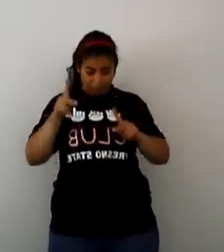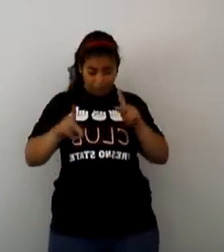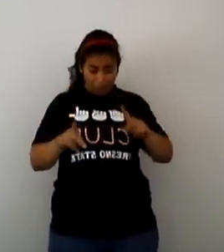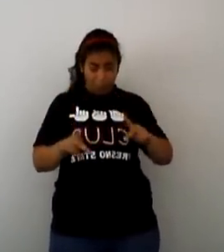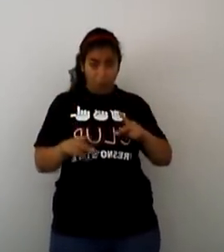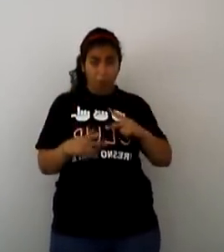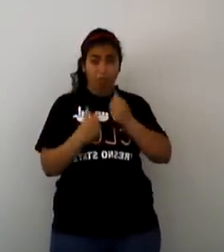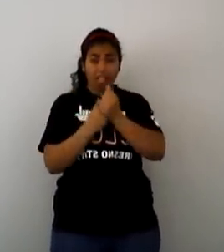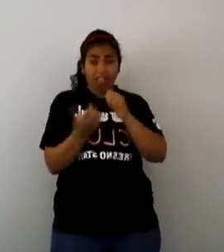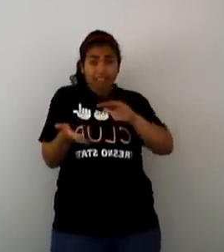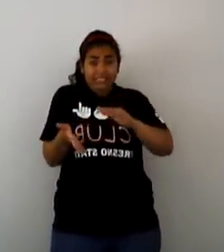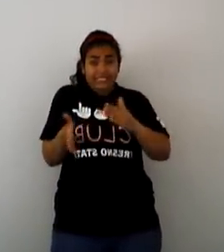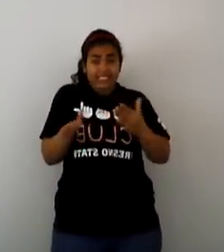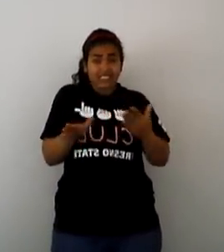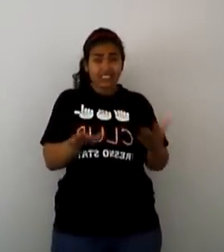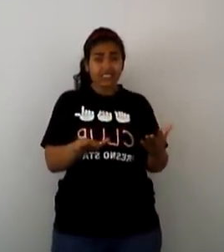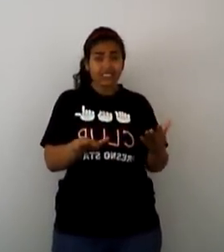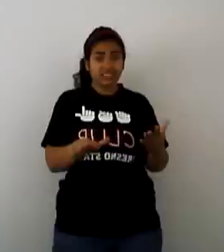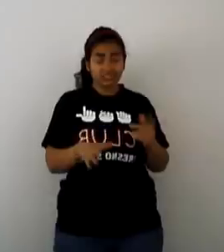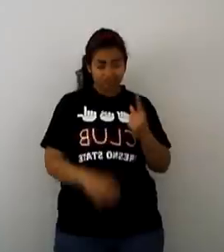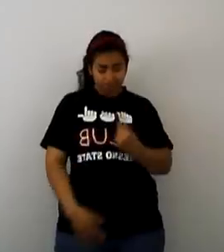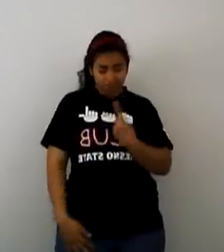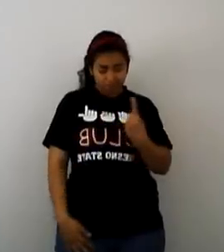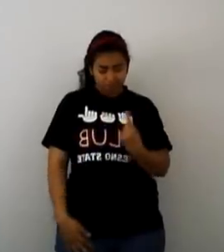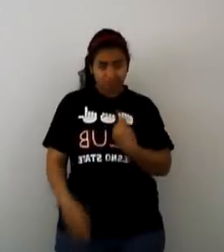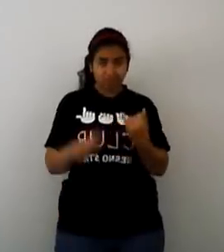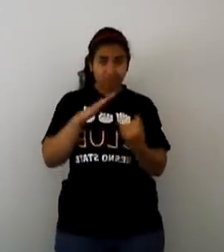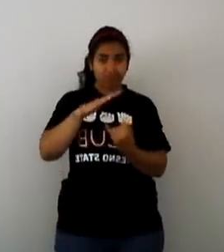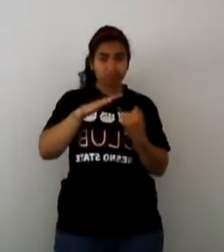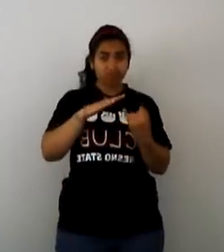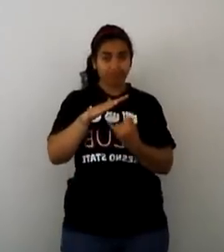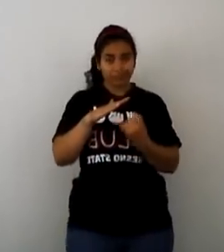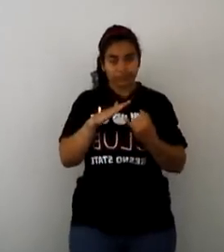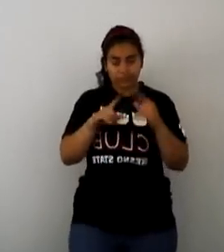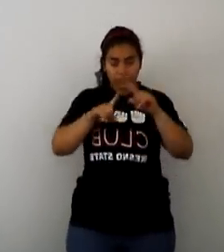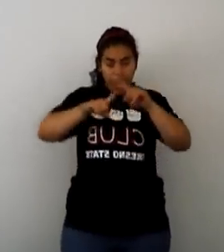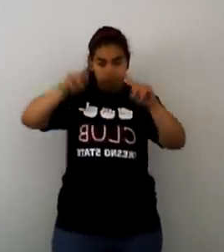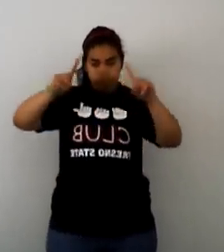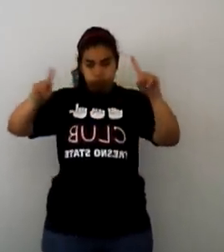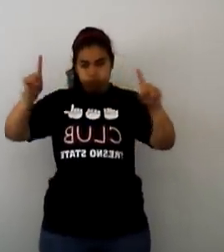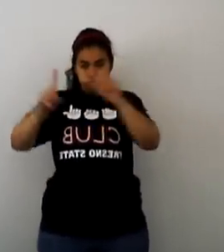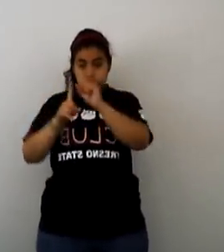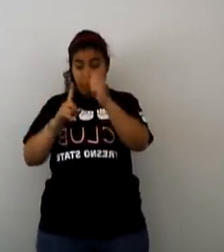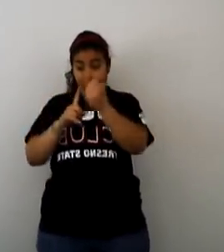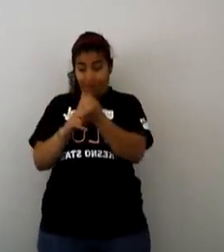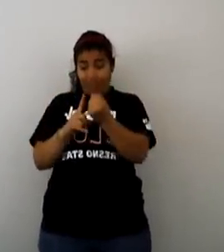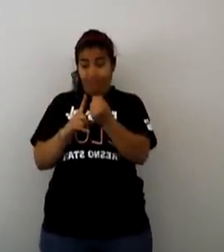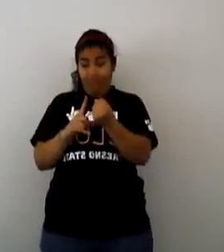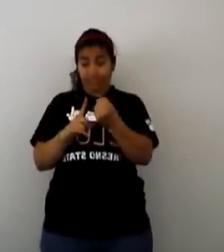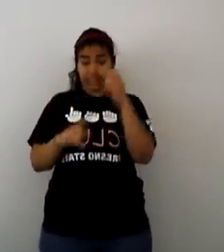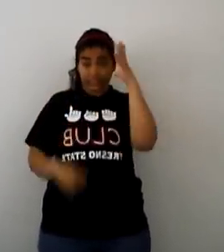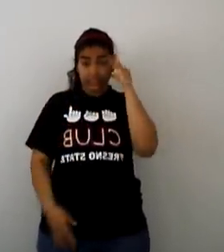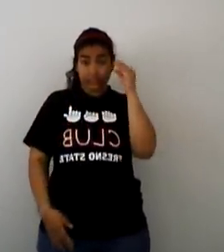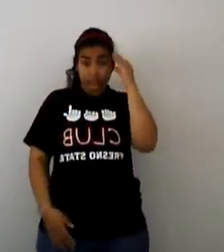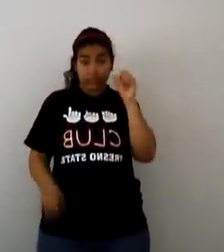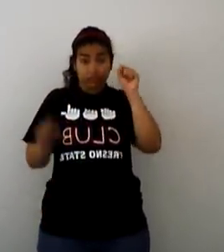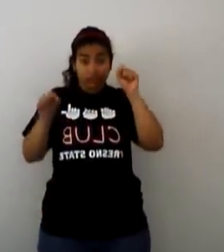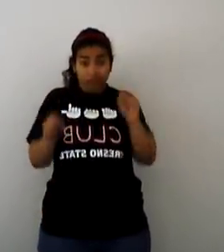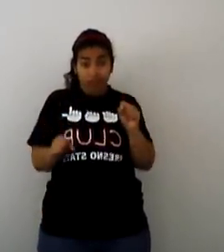soledad Son situaciones que en cualquier momento se pueden cruzar en nuestro camino Ya que vivimos en un mundo en el que